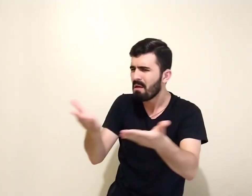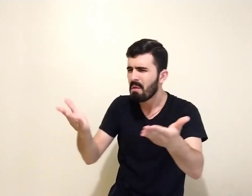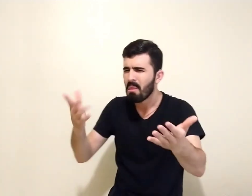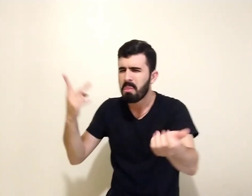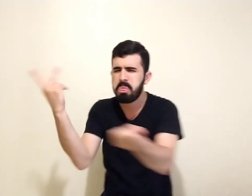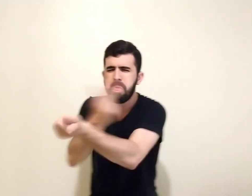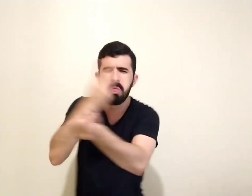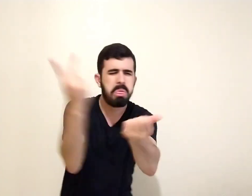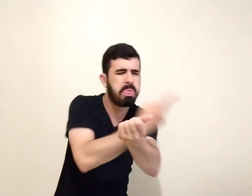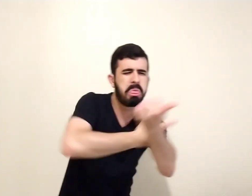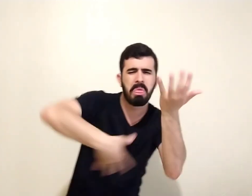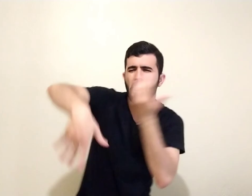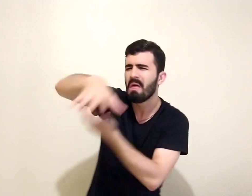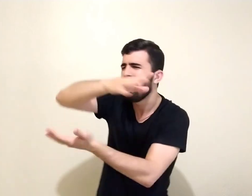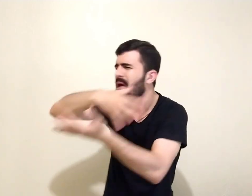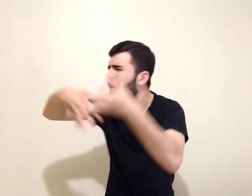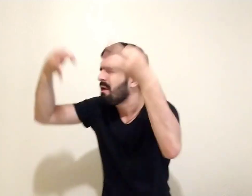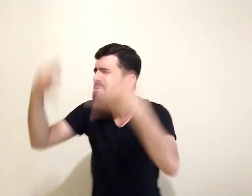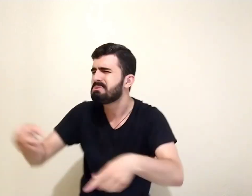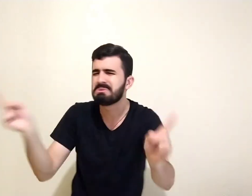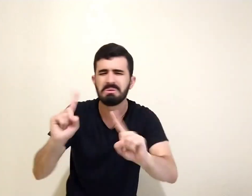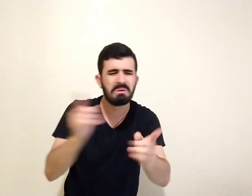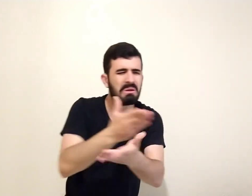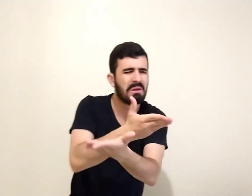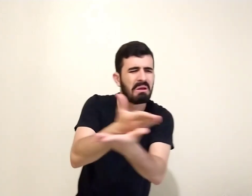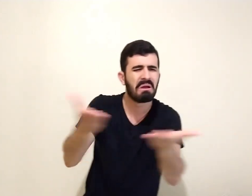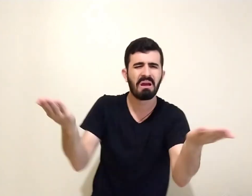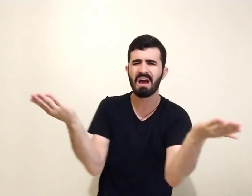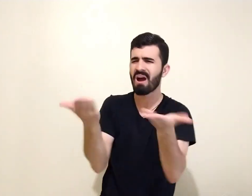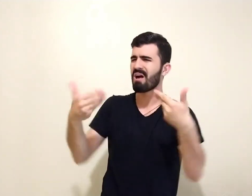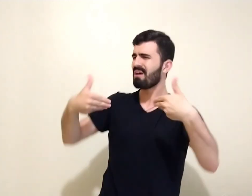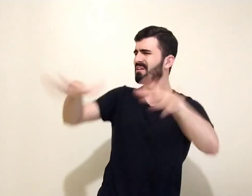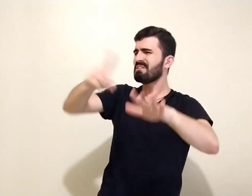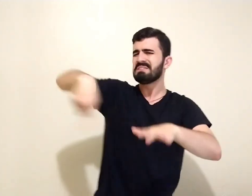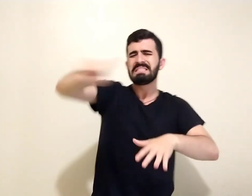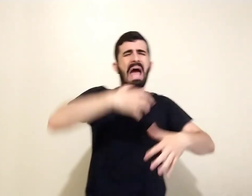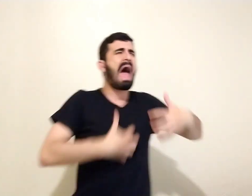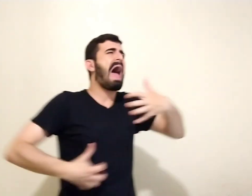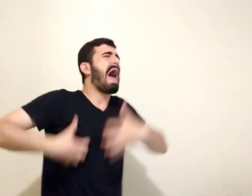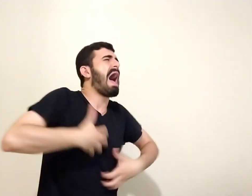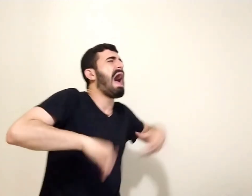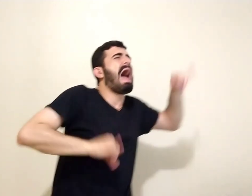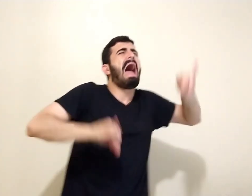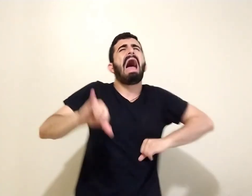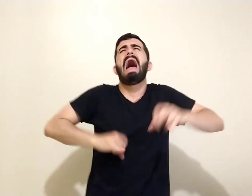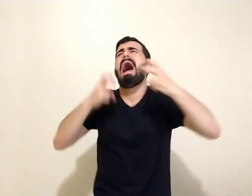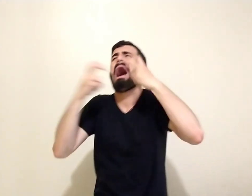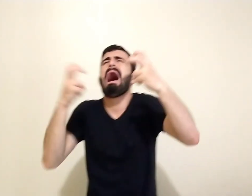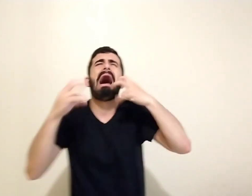Esperava obras boas de bondade E eis a iniquidade